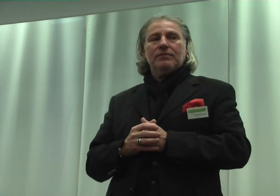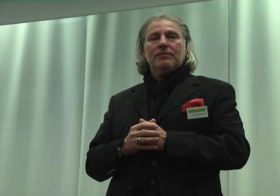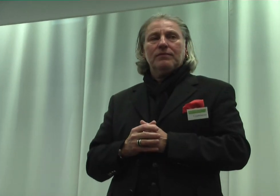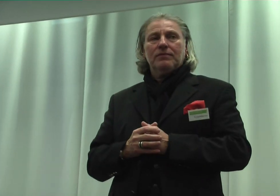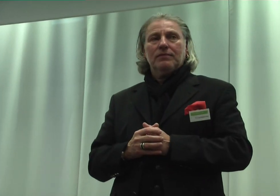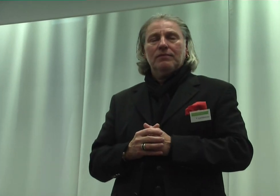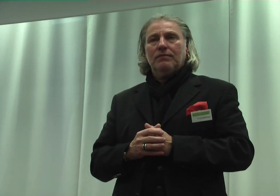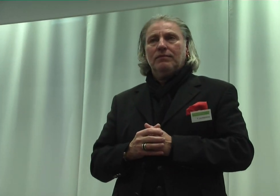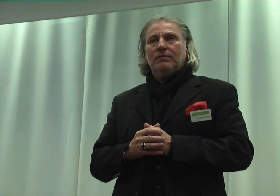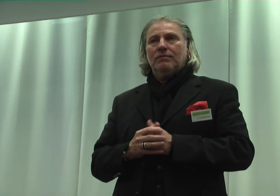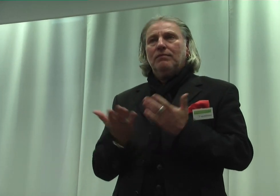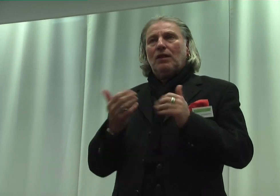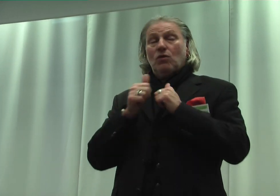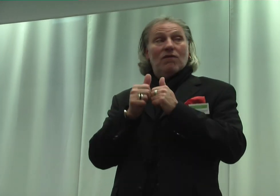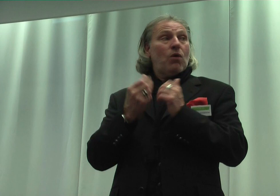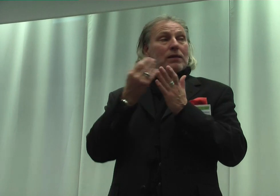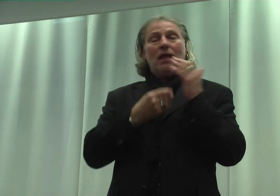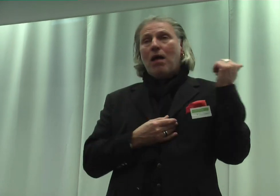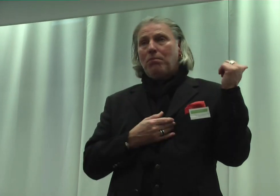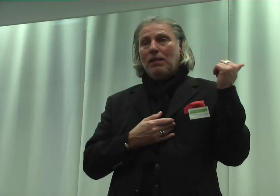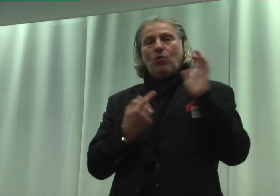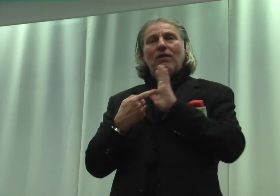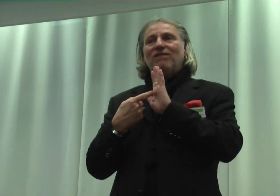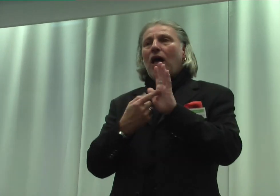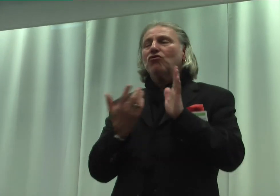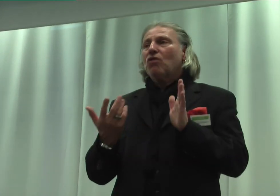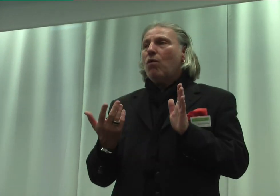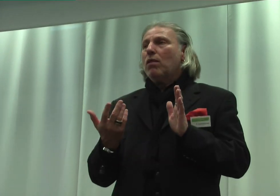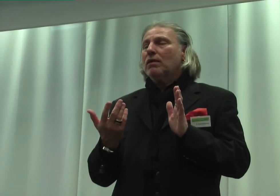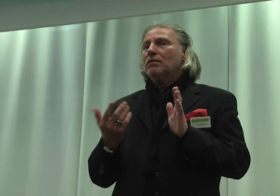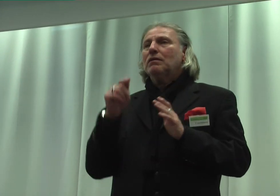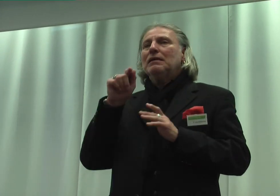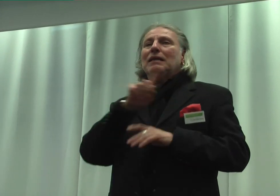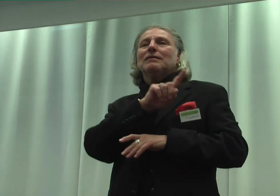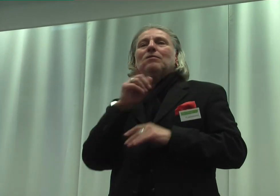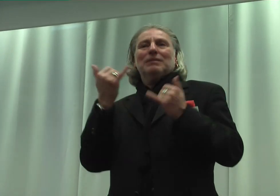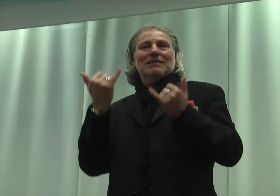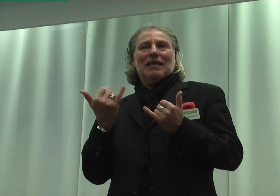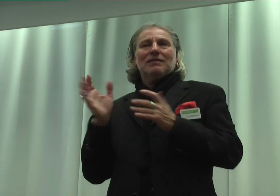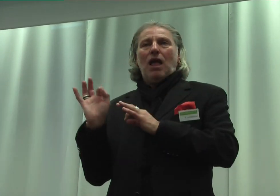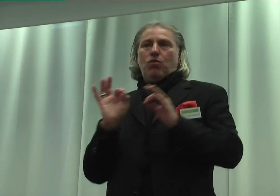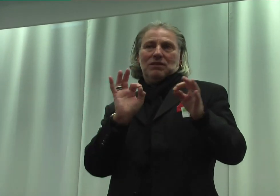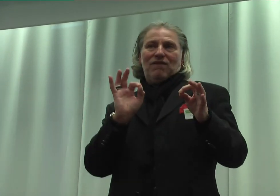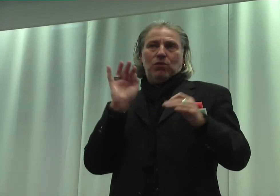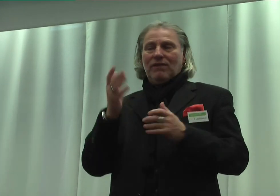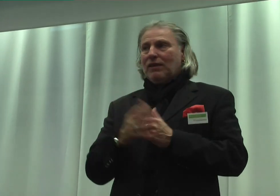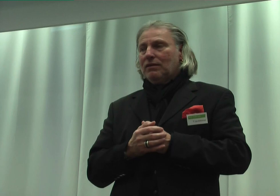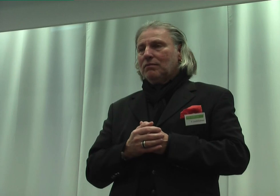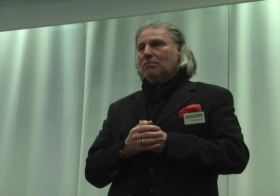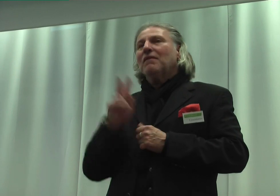Folgende Abbildung veranschaulichen das bisher Ausgeführte. Während bei Integration